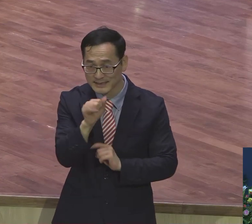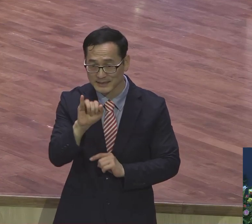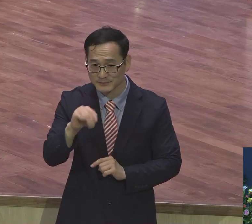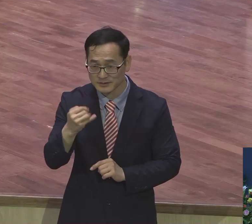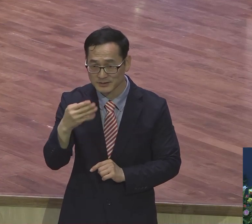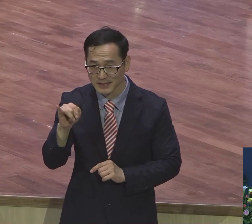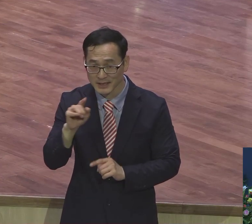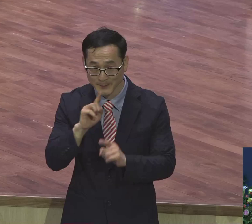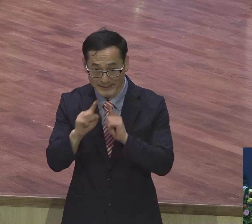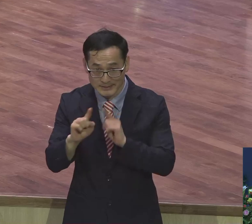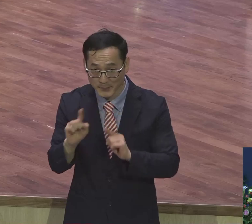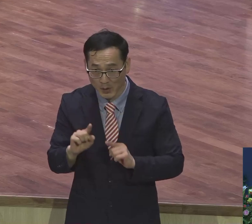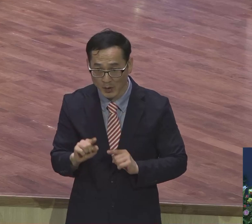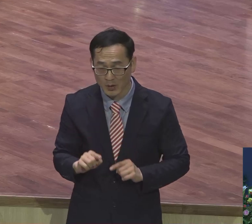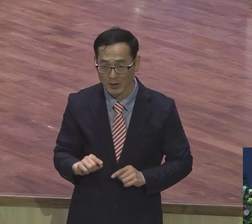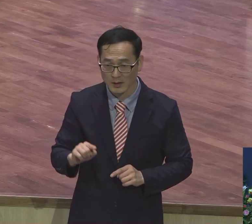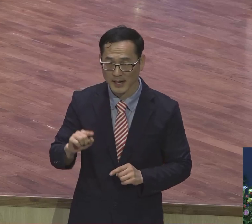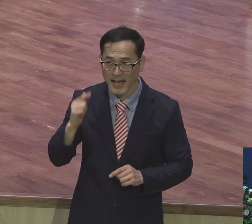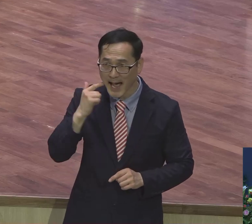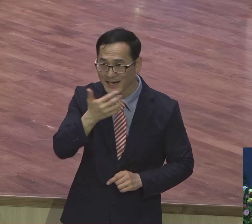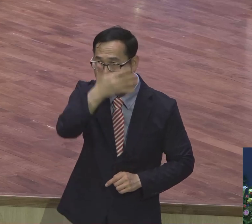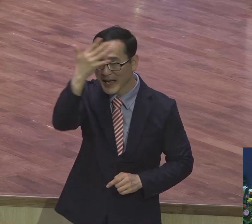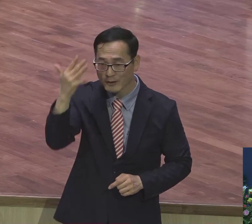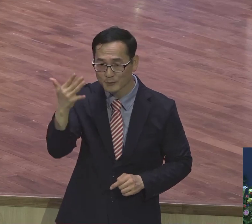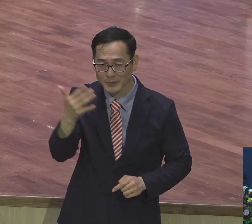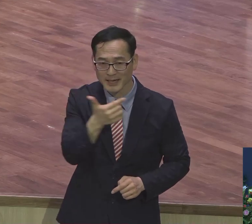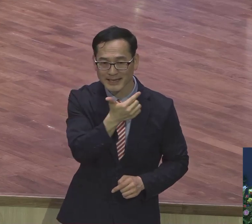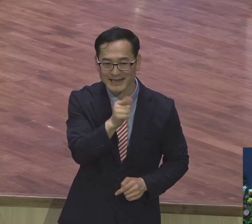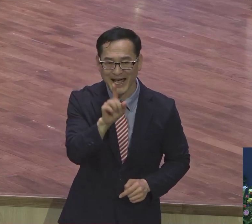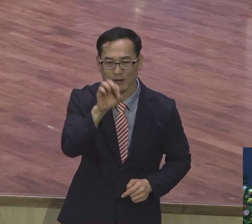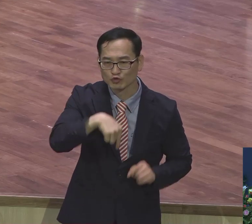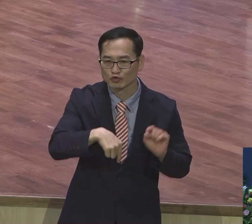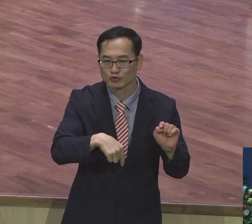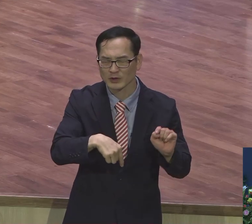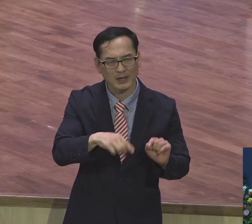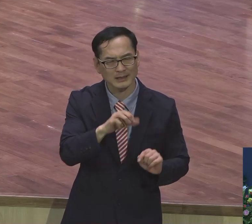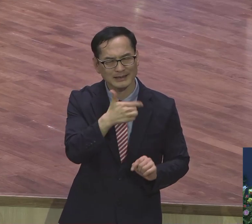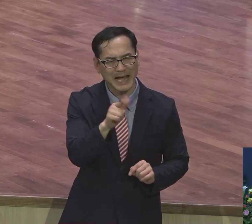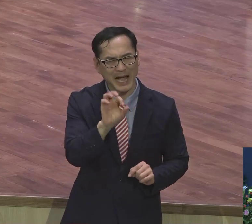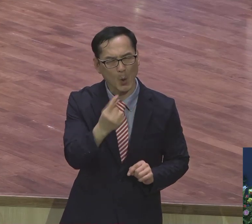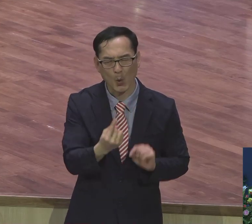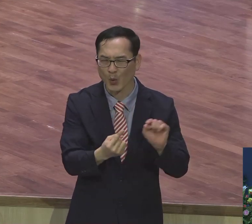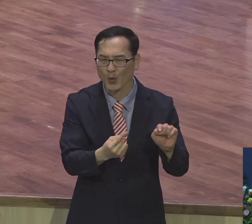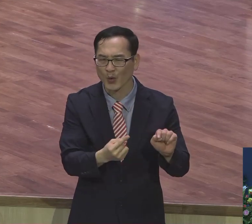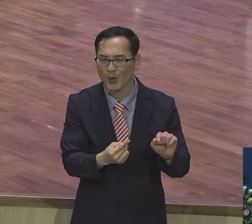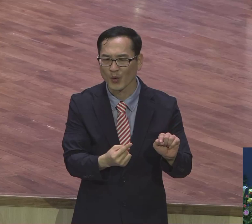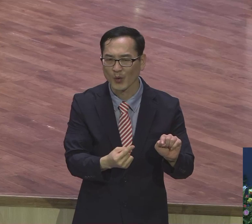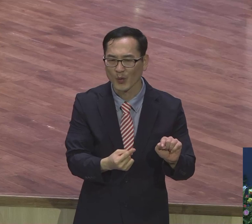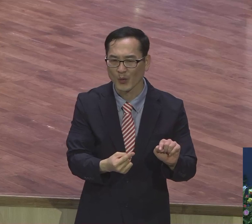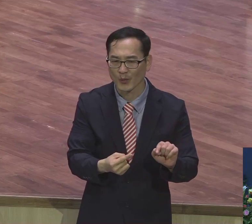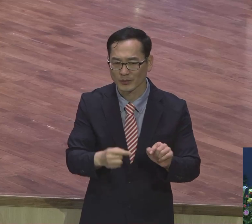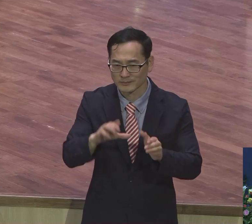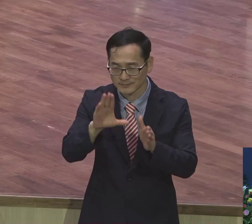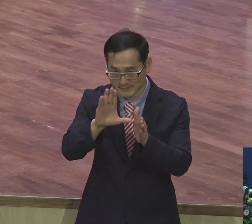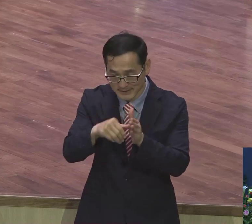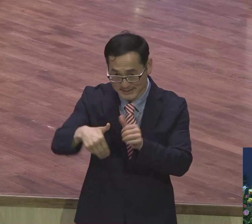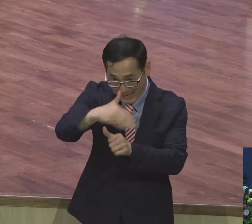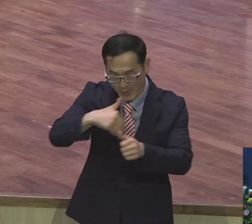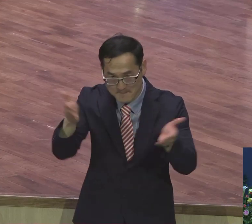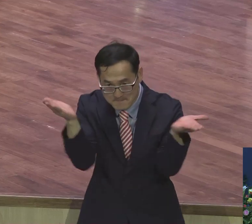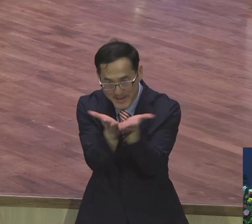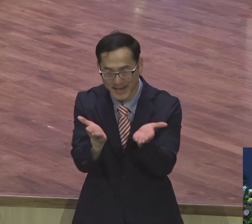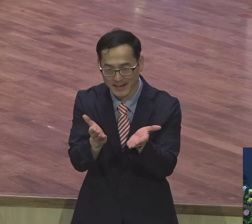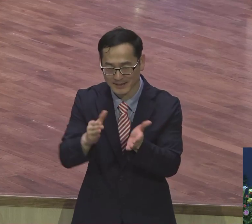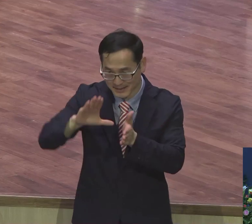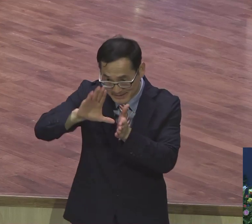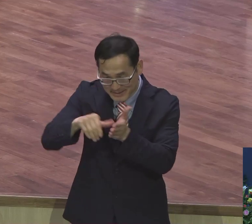여기서 말하는 아름다움이에요. 나오라면 나오. 히브리 말로 나오라 나오라 말하면 때에 알맞다. 적당하다. 그러듯이에요.